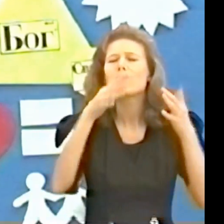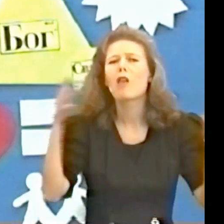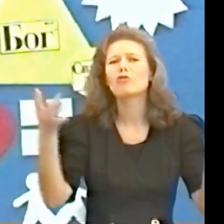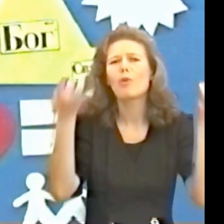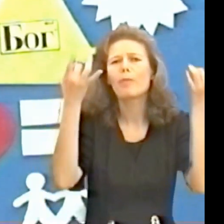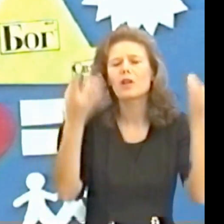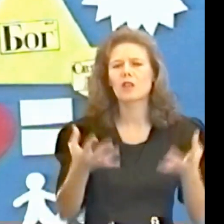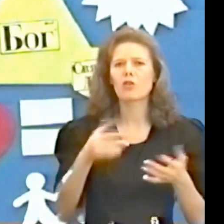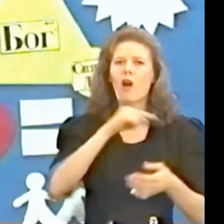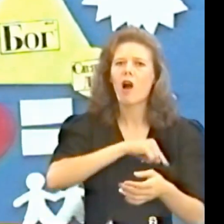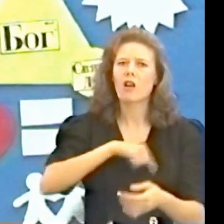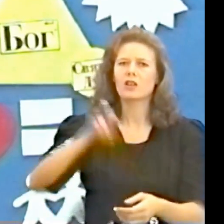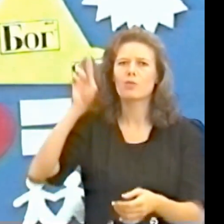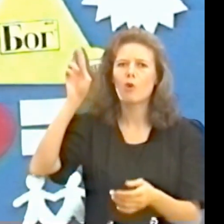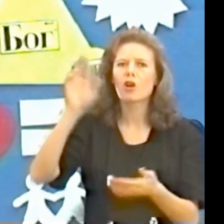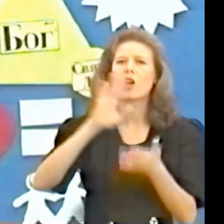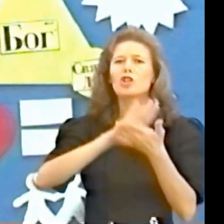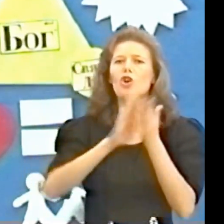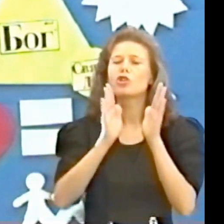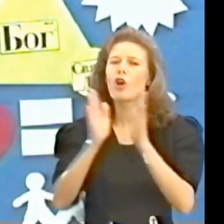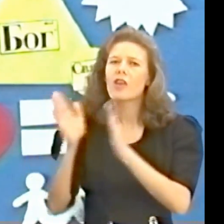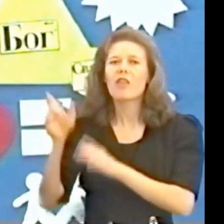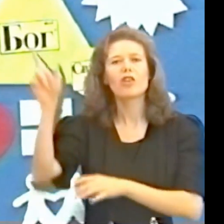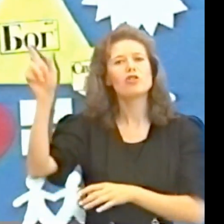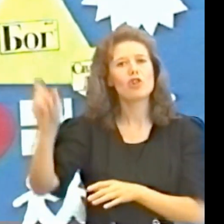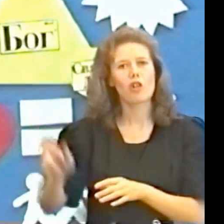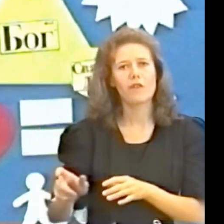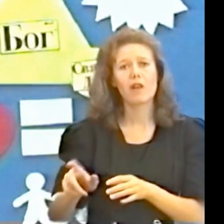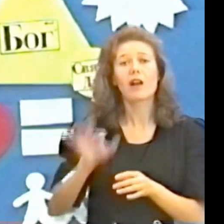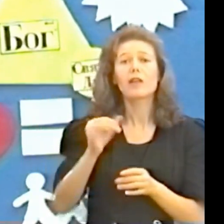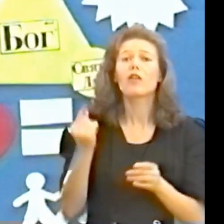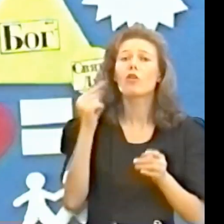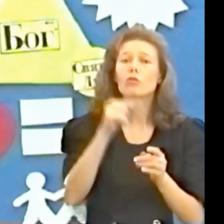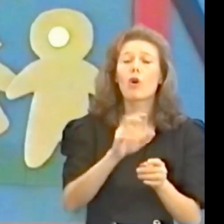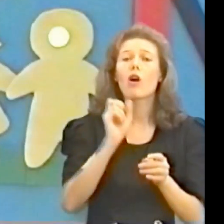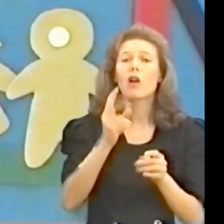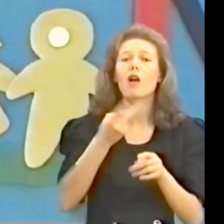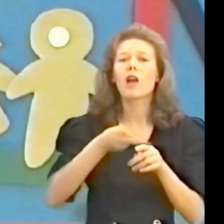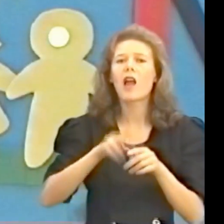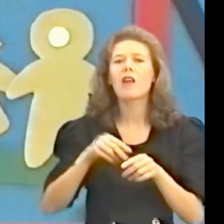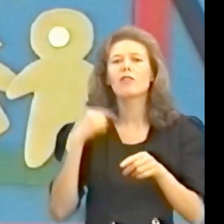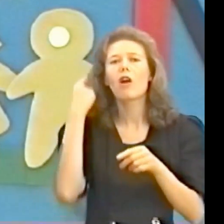бога состояние человека и то как это лично касается вас